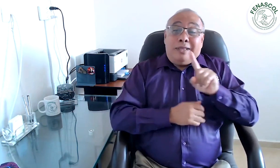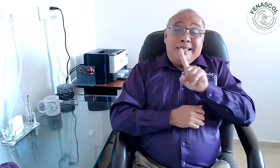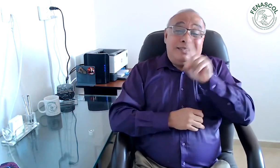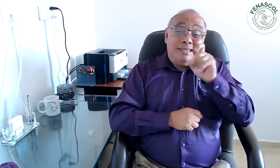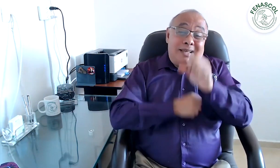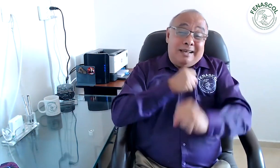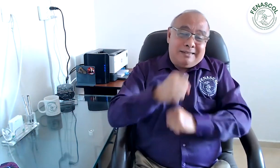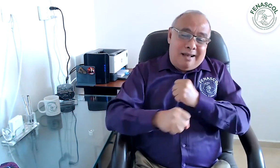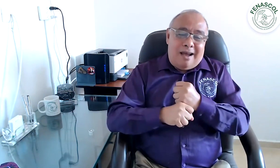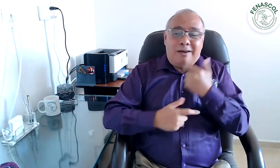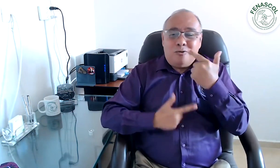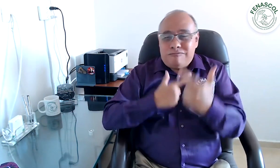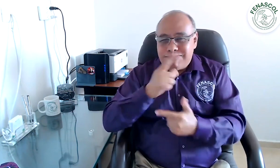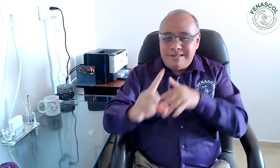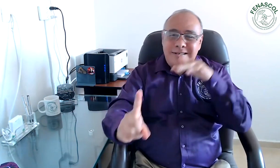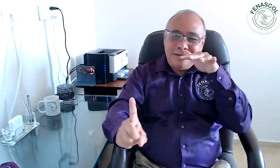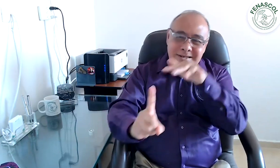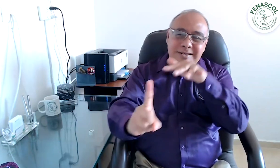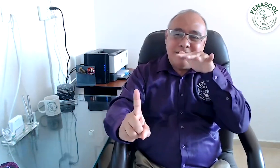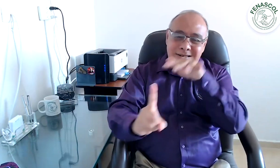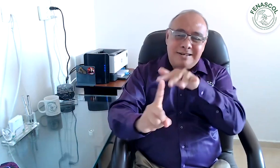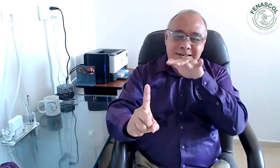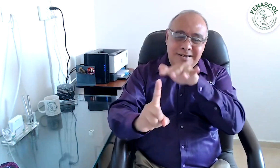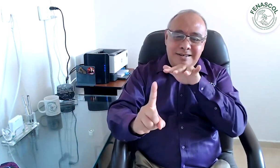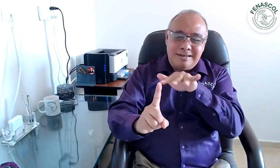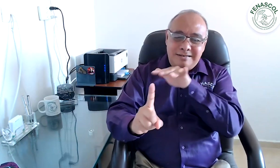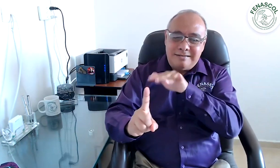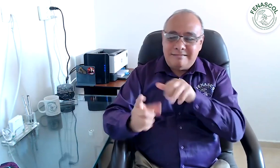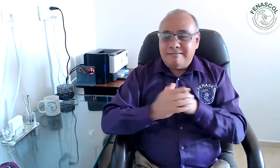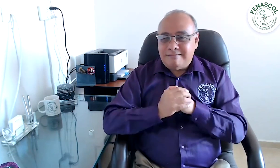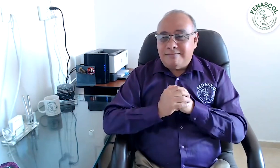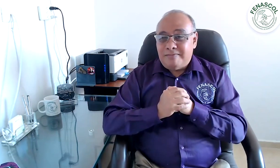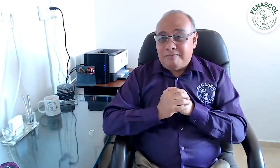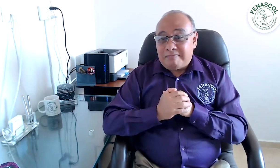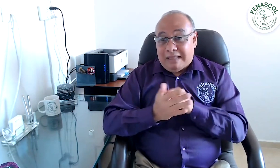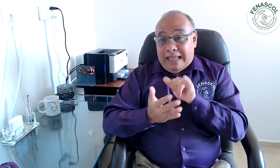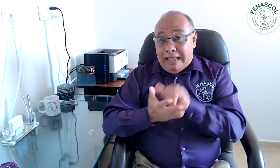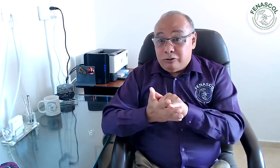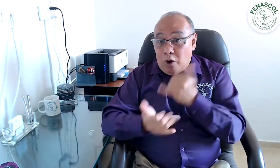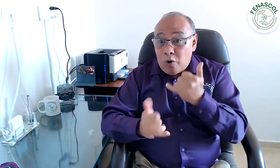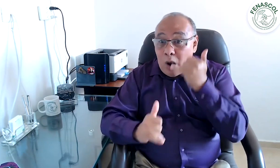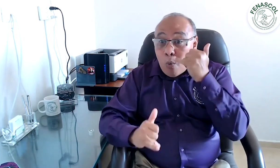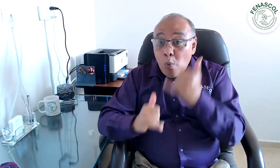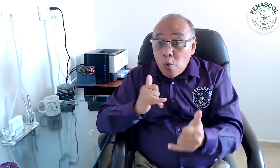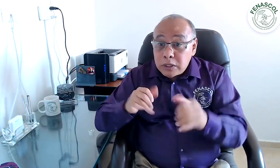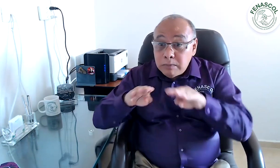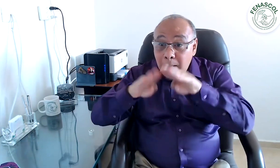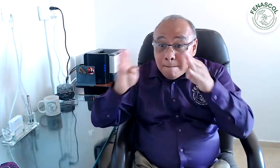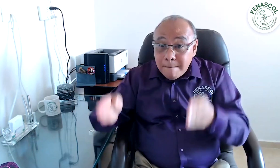FENASCOL ha sostenido una lucha por más de 16 años realizando procesos de incidencia. Con el gobierno